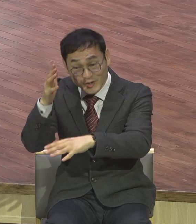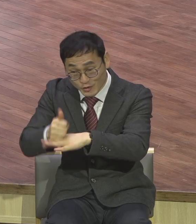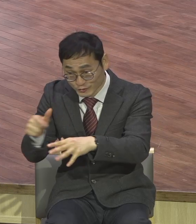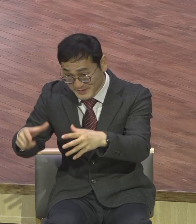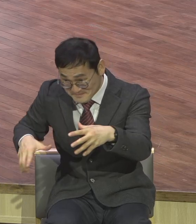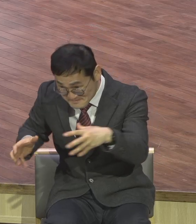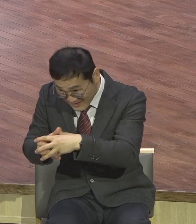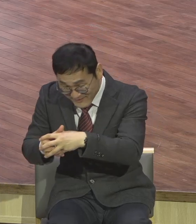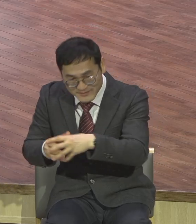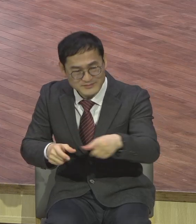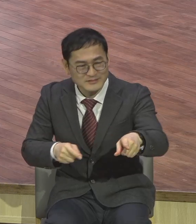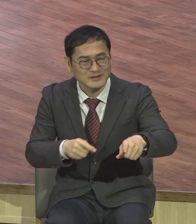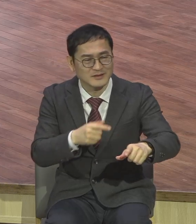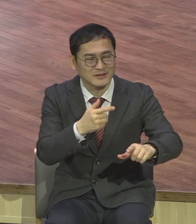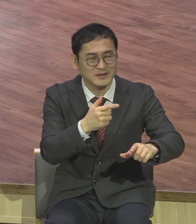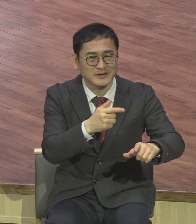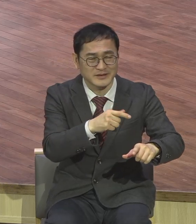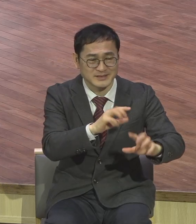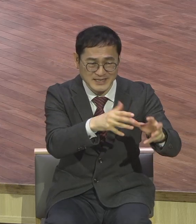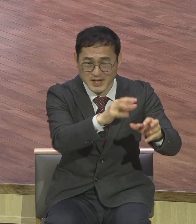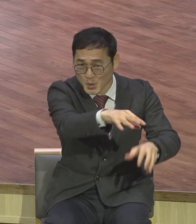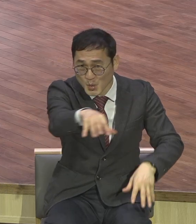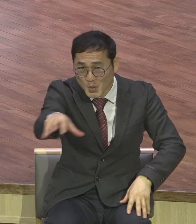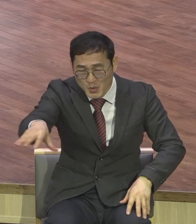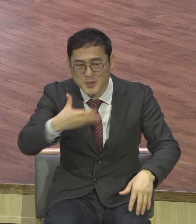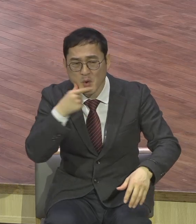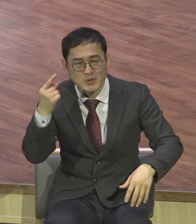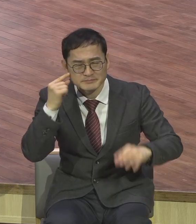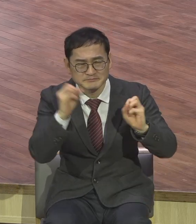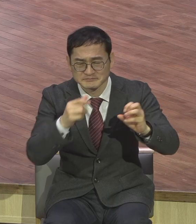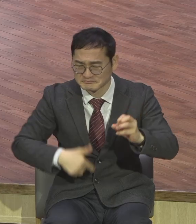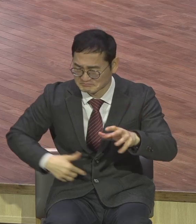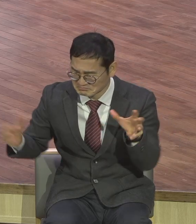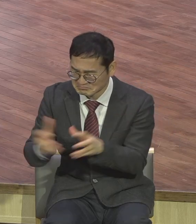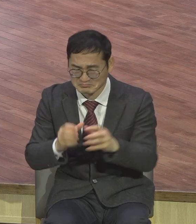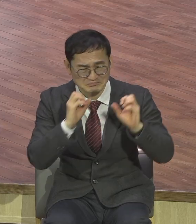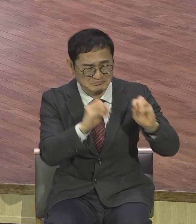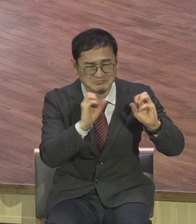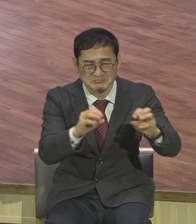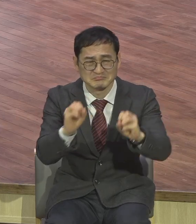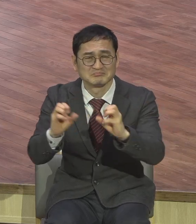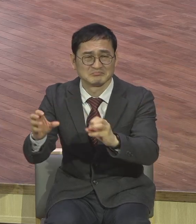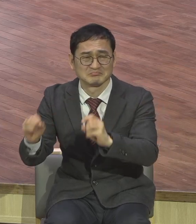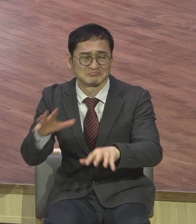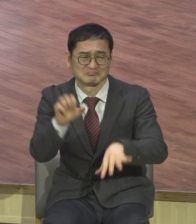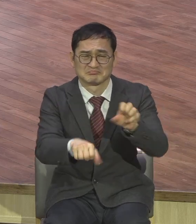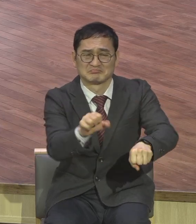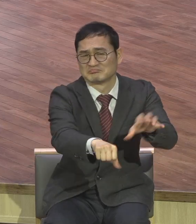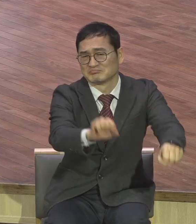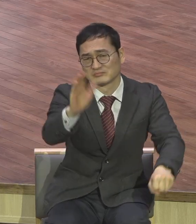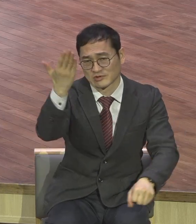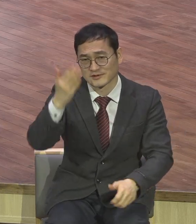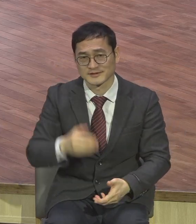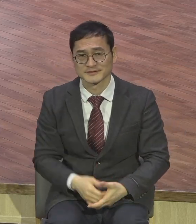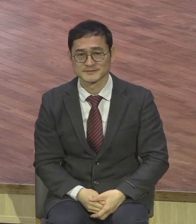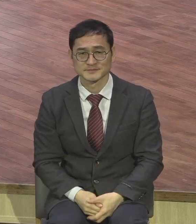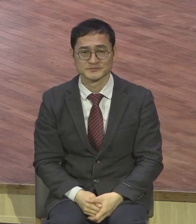살리는 직분 맡으면 어떻게 됩니까 시간 들여야죠 물질 들여야죠 삶을 들여야죠